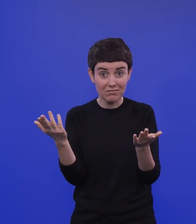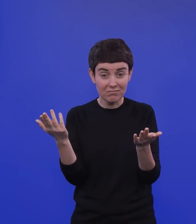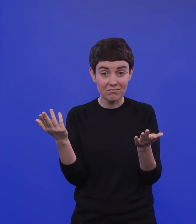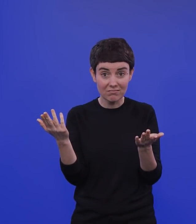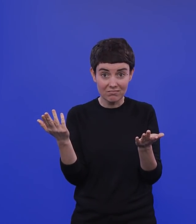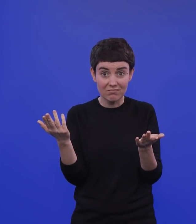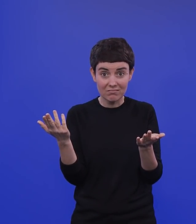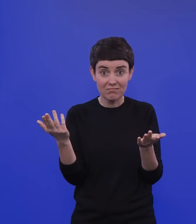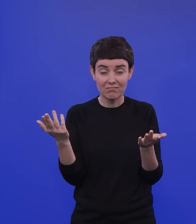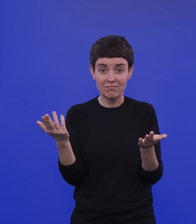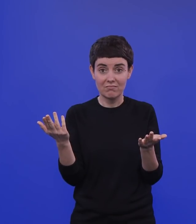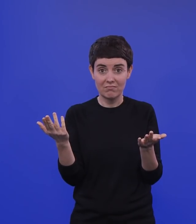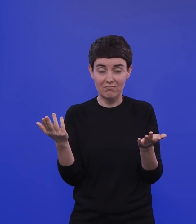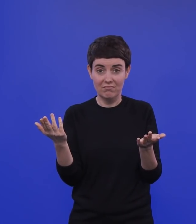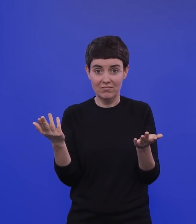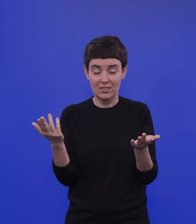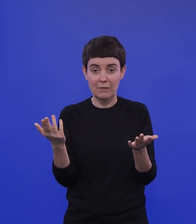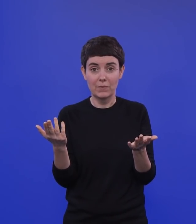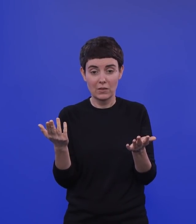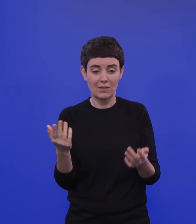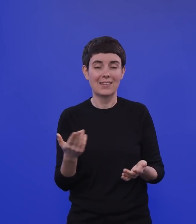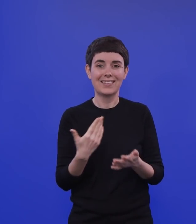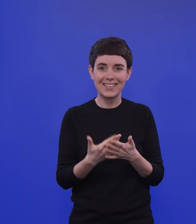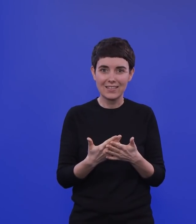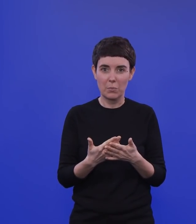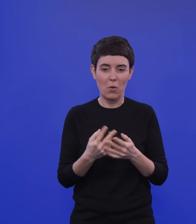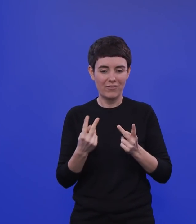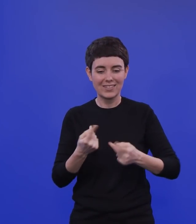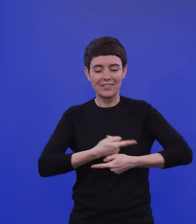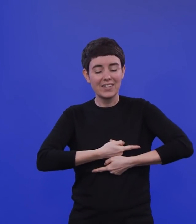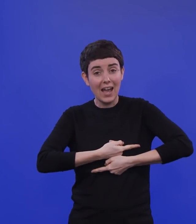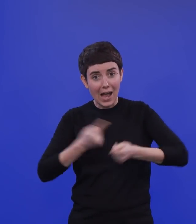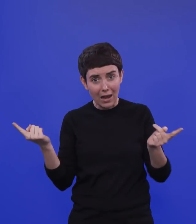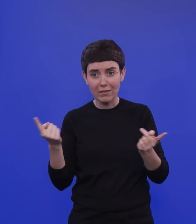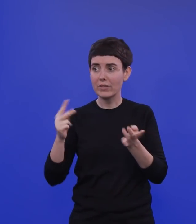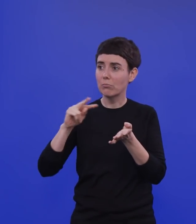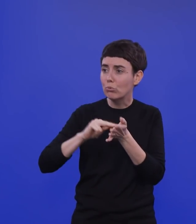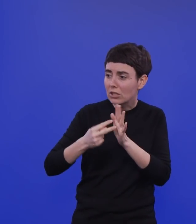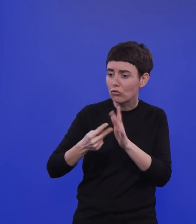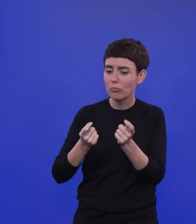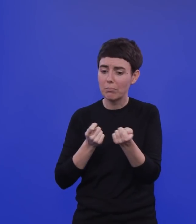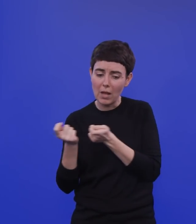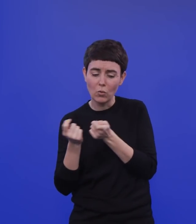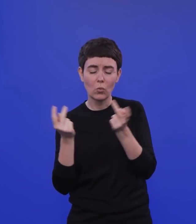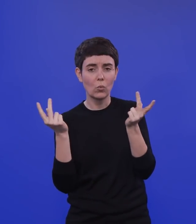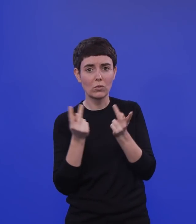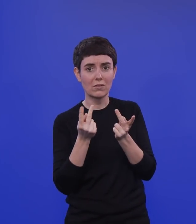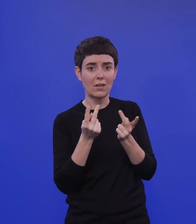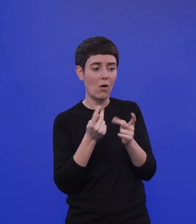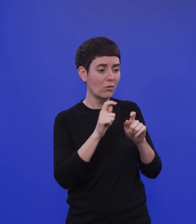gesamte Unterbau im Verständnis und in der Auffassung, in der politischen Planung von dem jetzigen Lockdown, wie lange